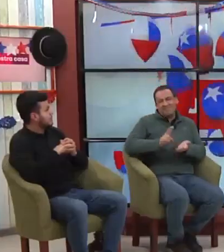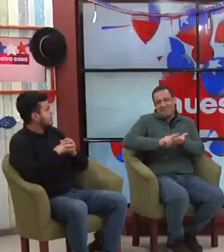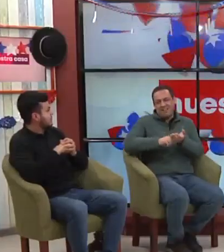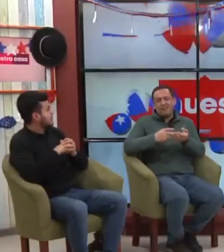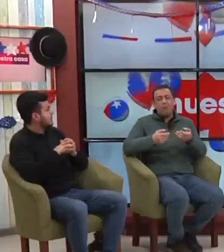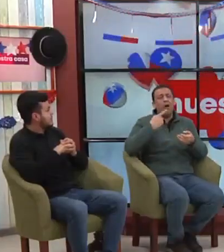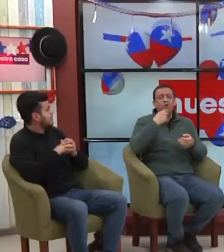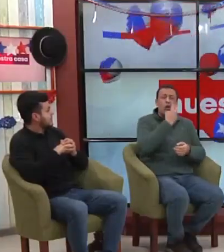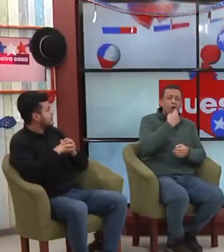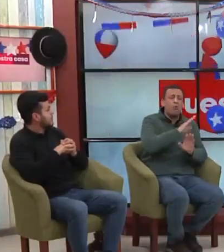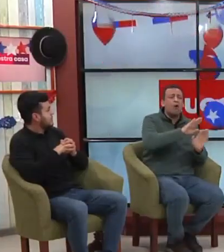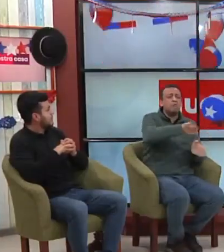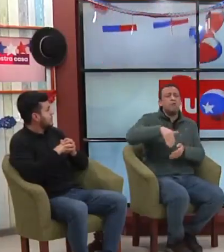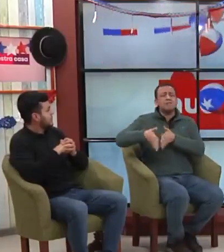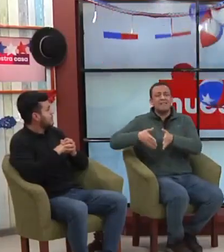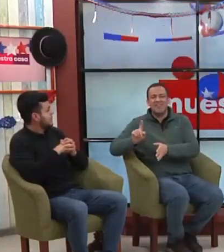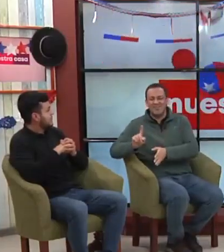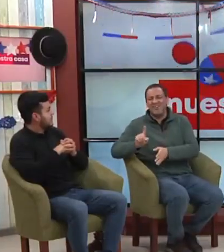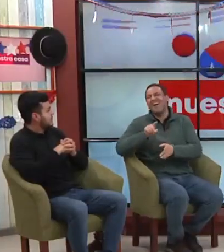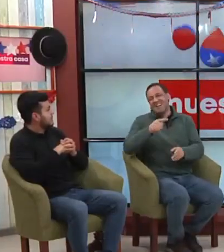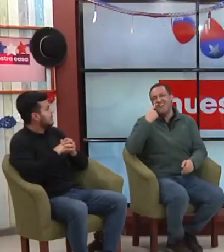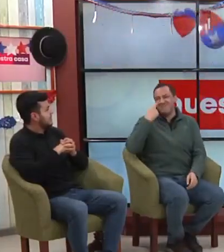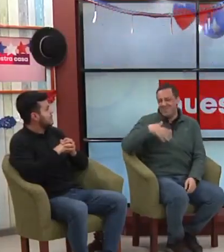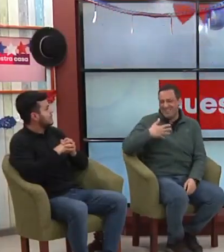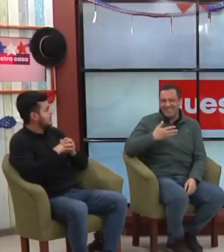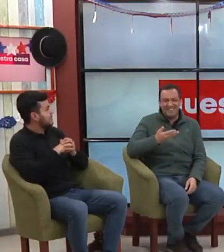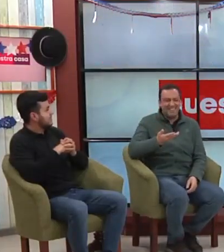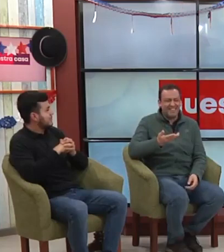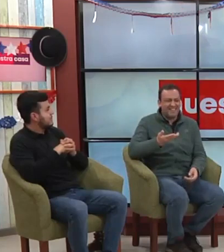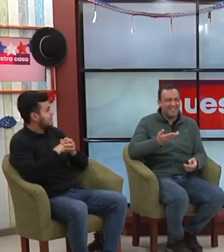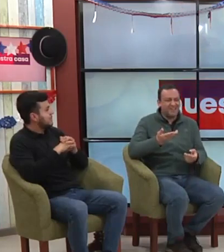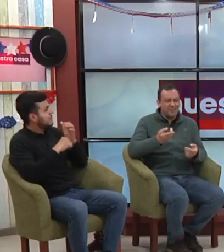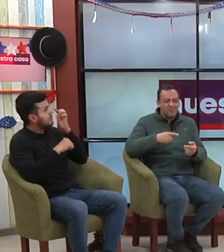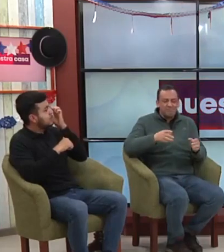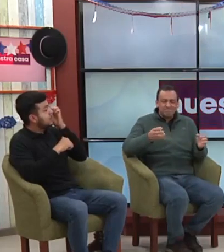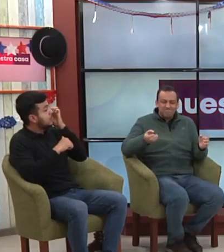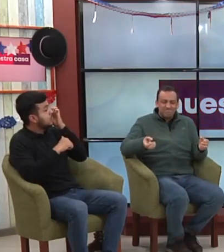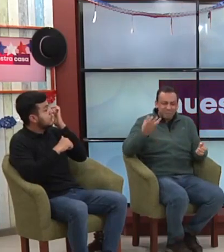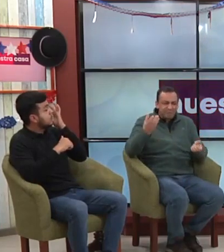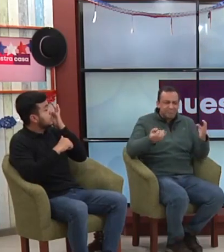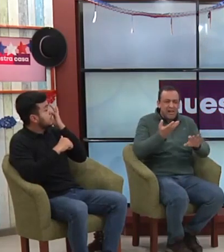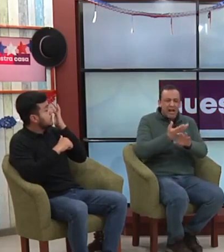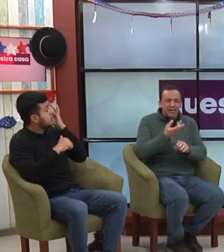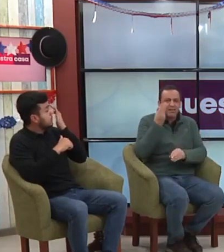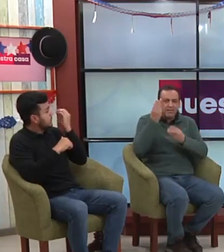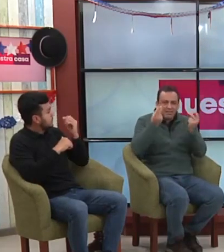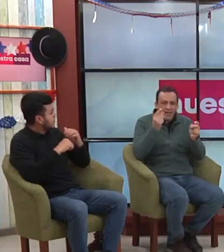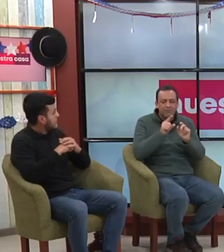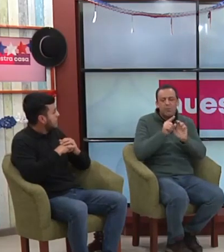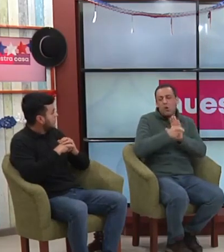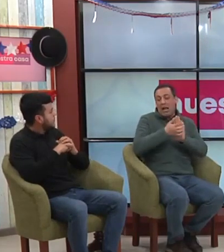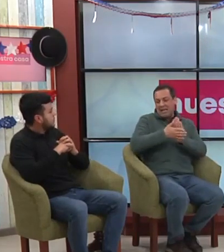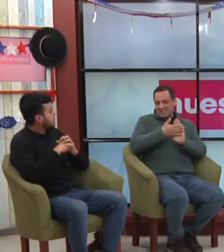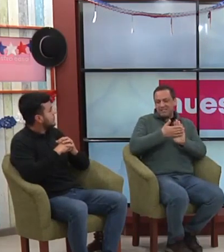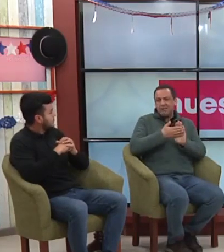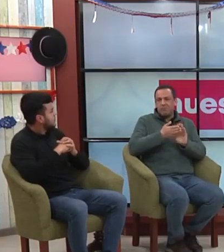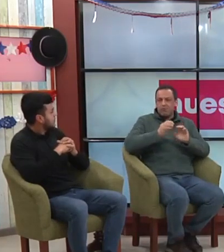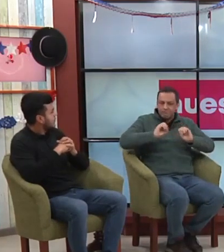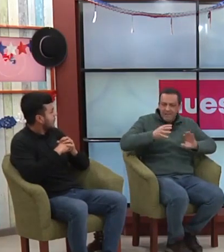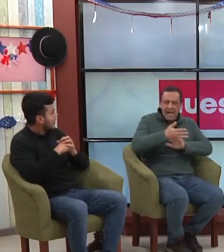José y yo creo que ahí está la importancia de que surjan iniciativas como la ELNC Bio Bio para que nos cuentes